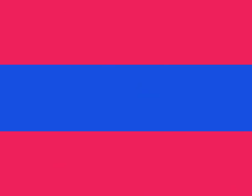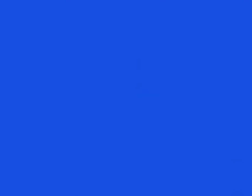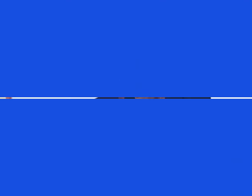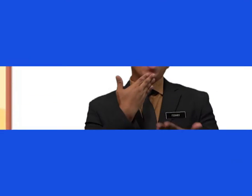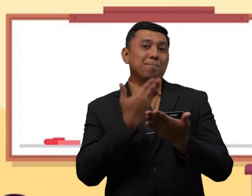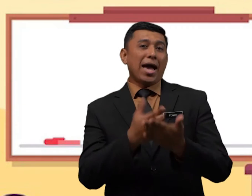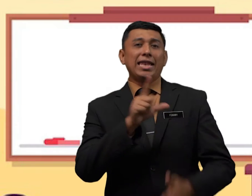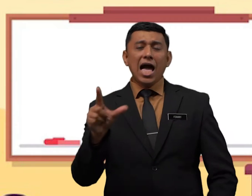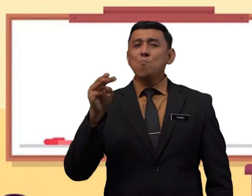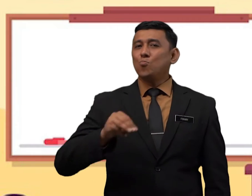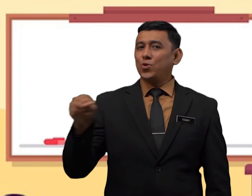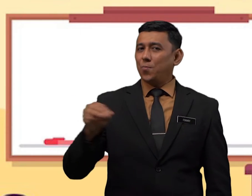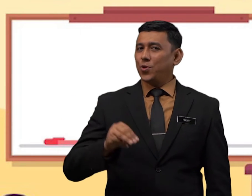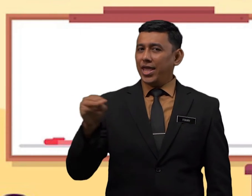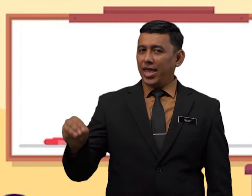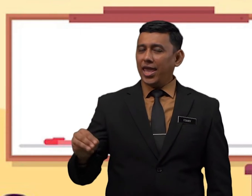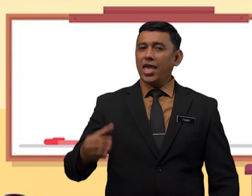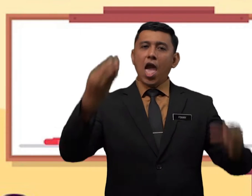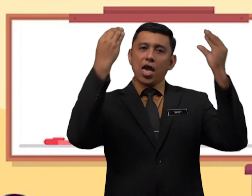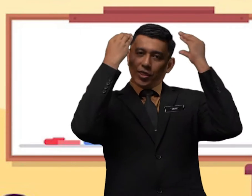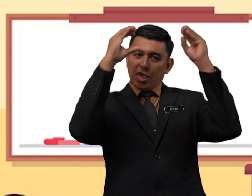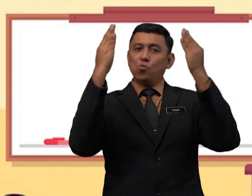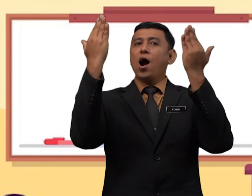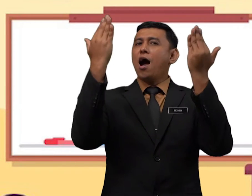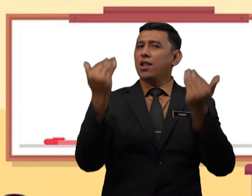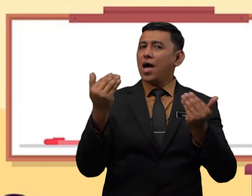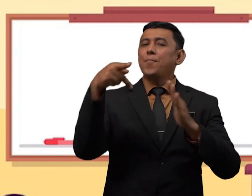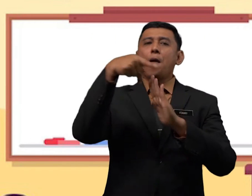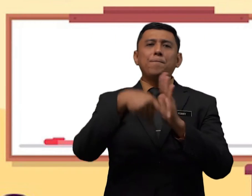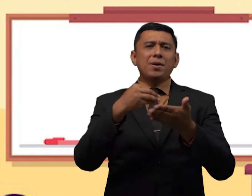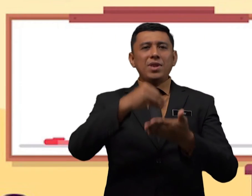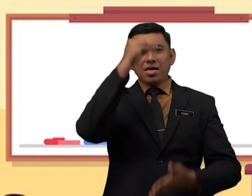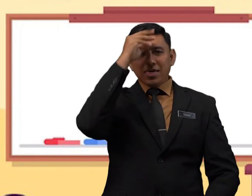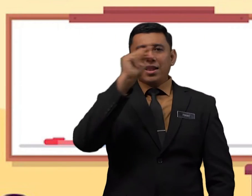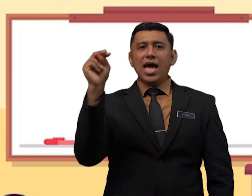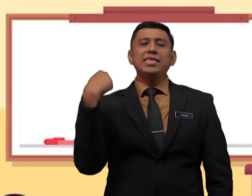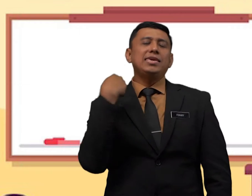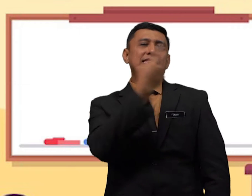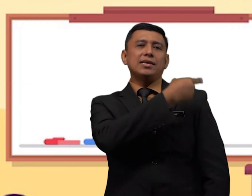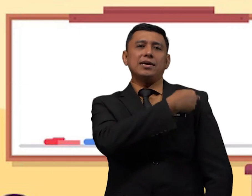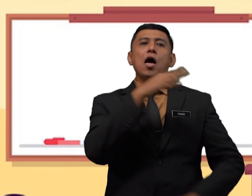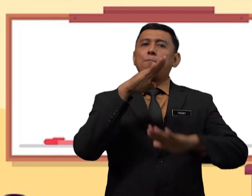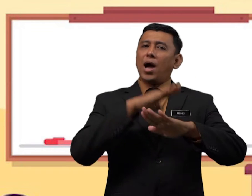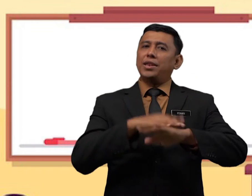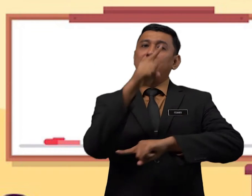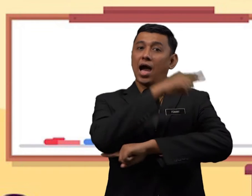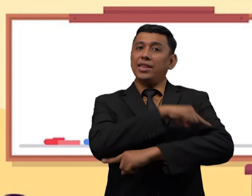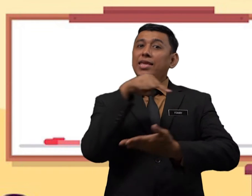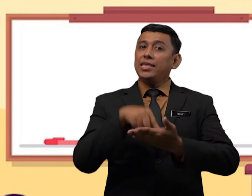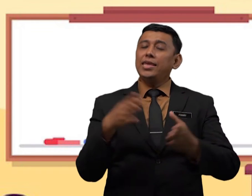Baiklah murid-murid cikgu harap pembelajaran kita pada hari ini